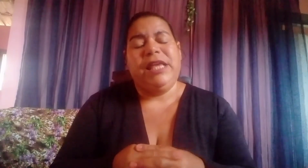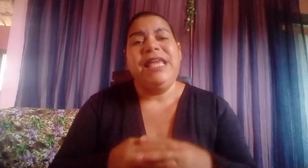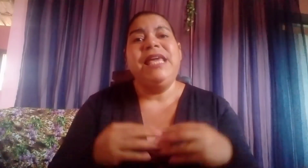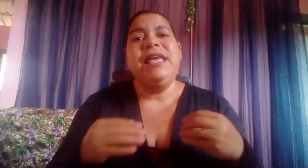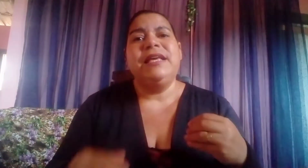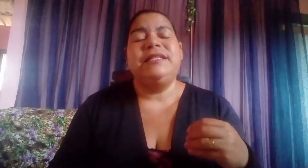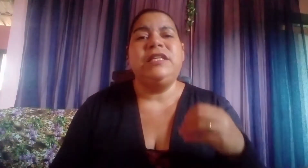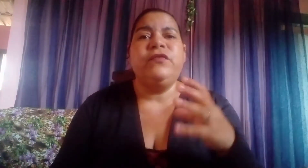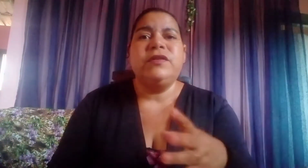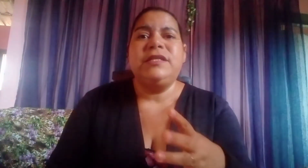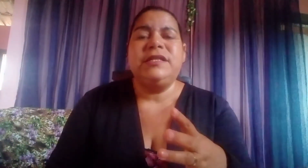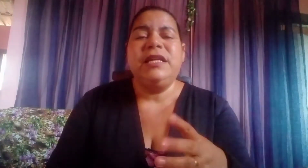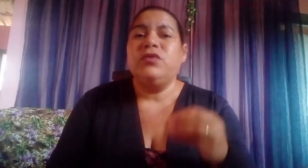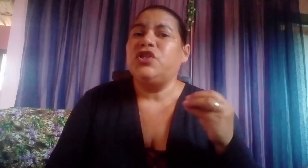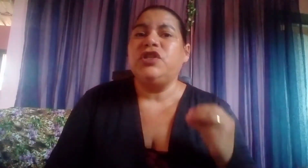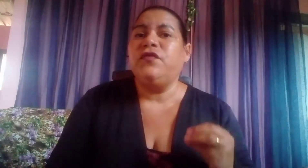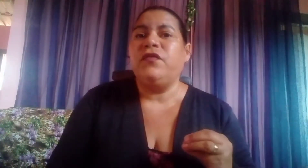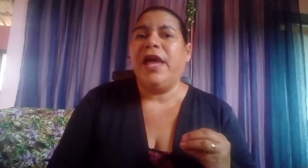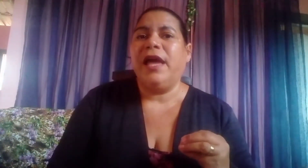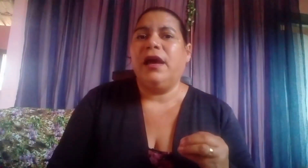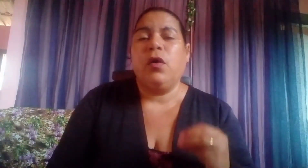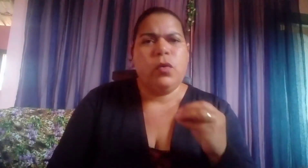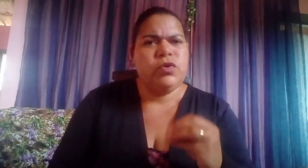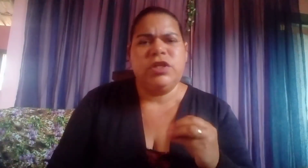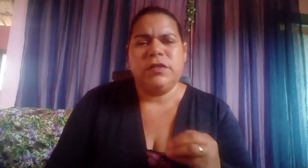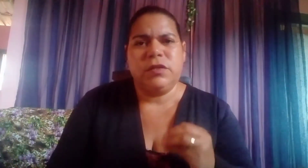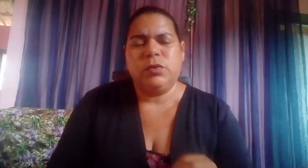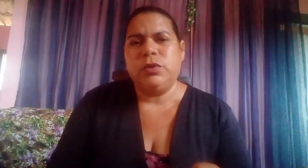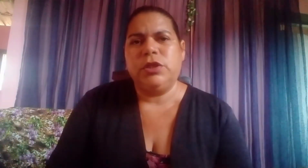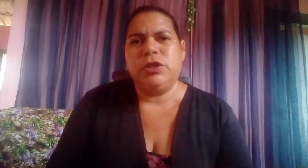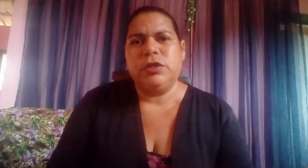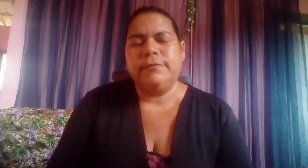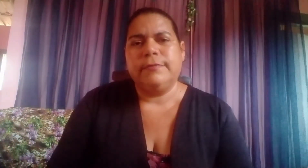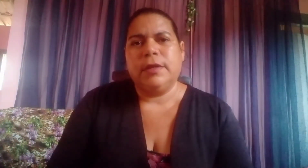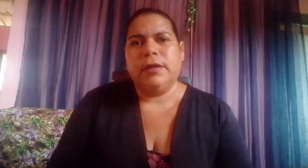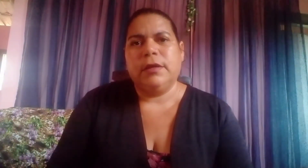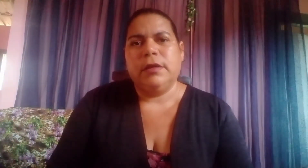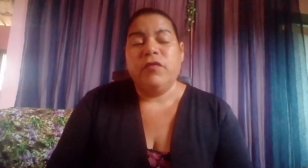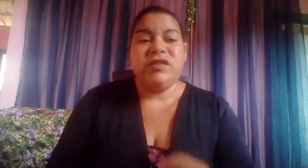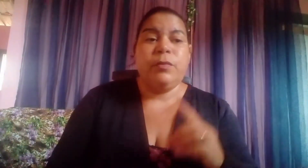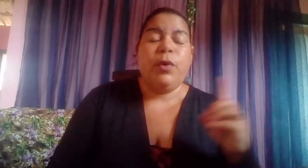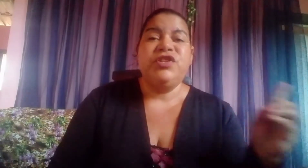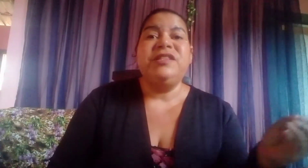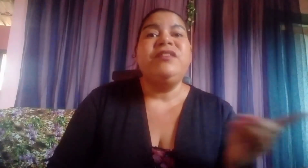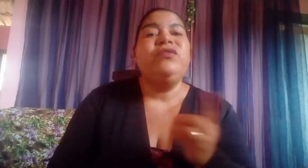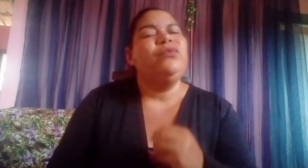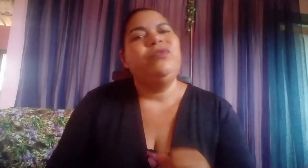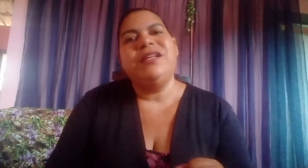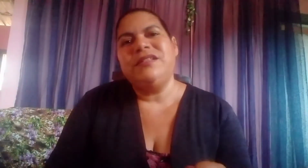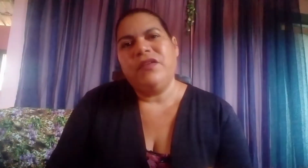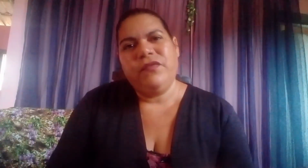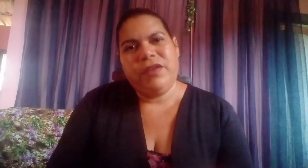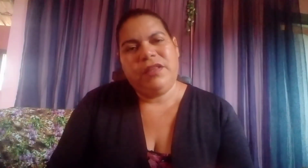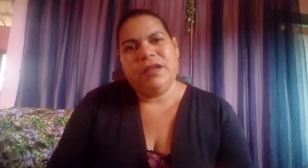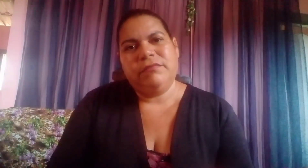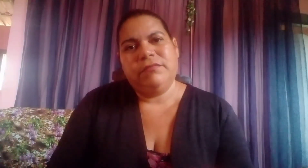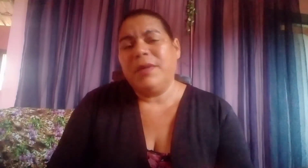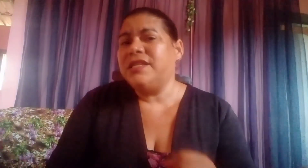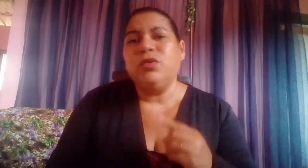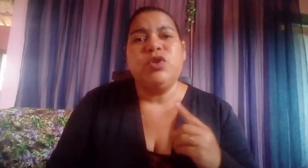E se você não estiver com Jesus, você pode ter tudo nesta vida. Mas se não